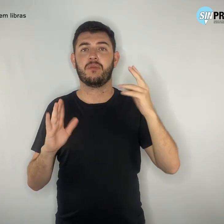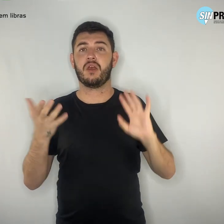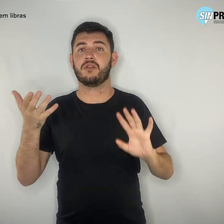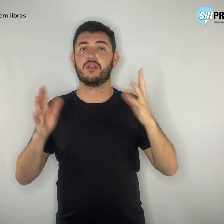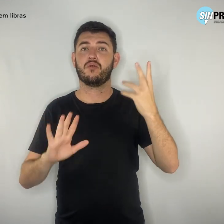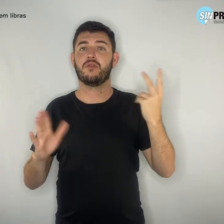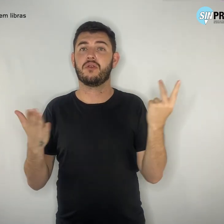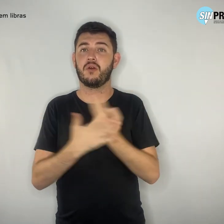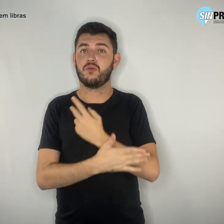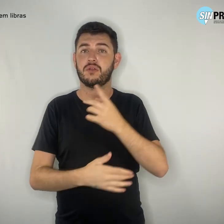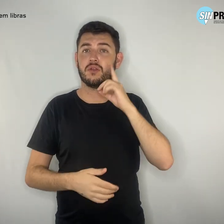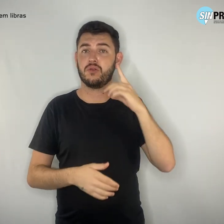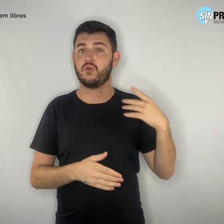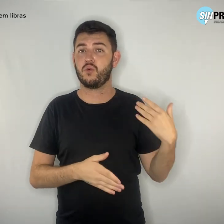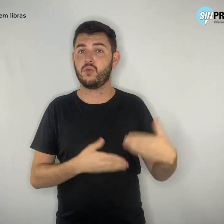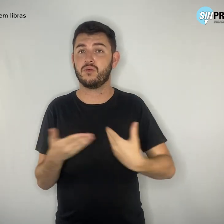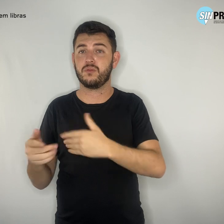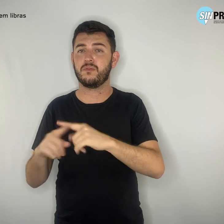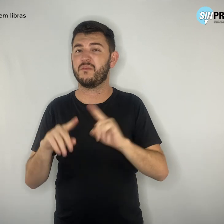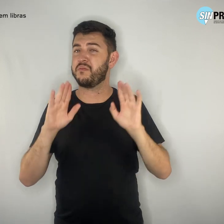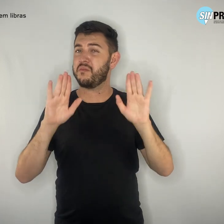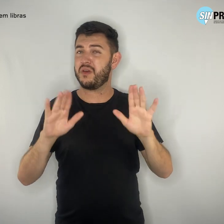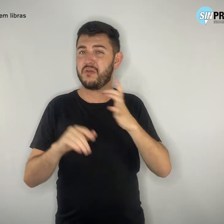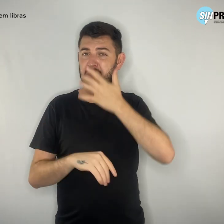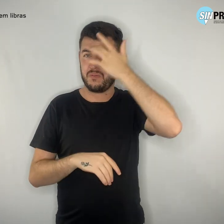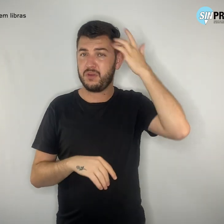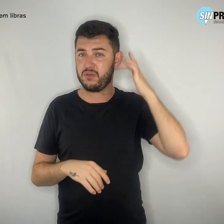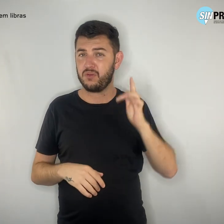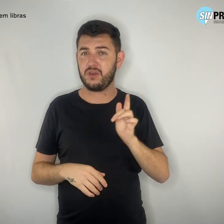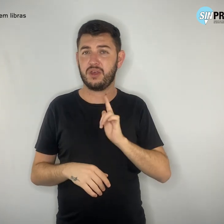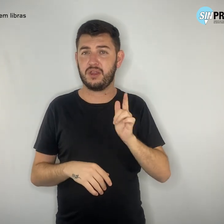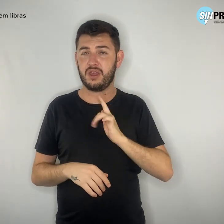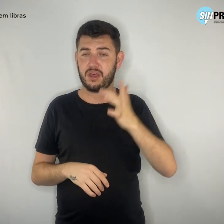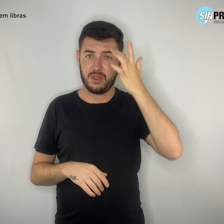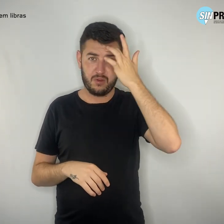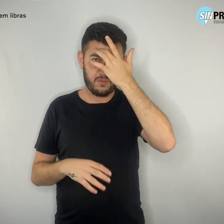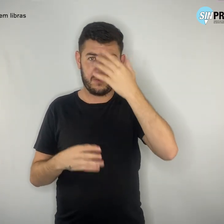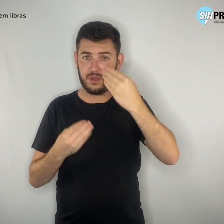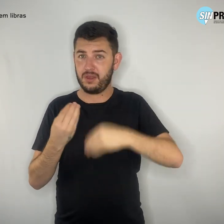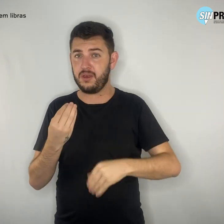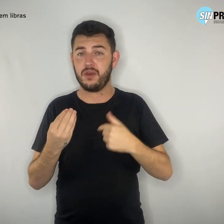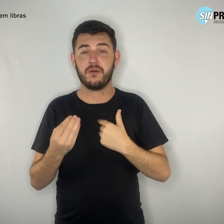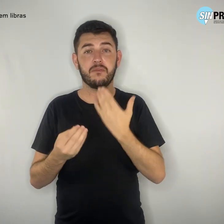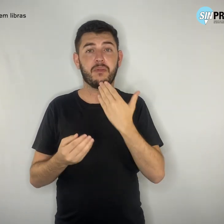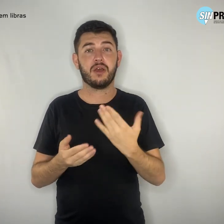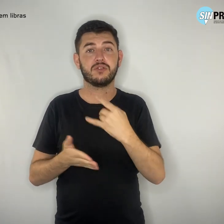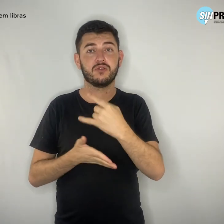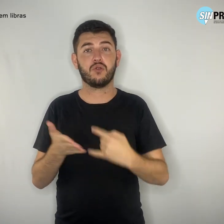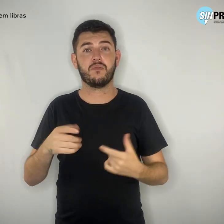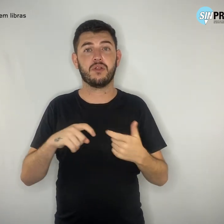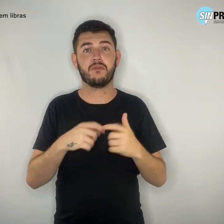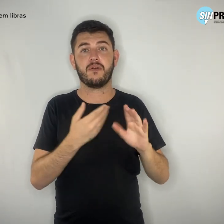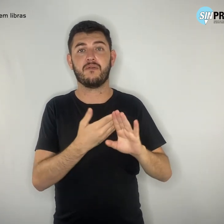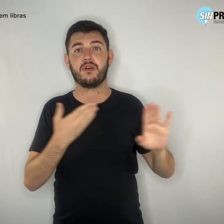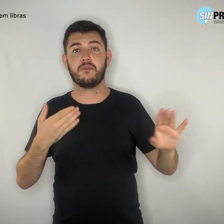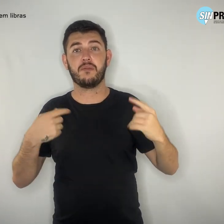Uma pessoa que apresenta esse quadro e solicita afastamento demanda tratamento adequado,